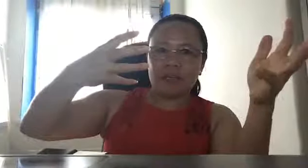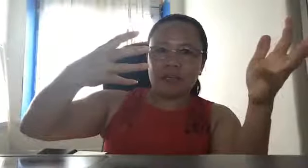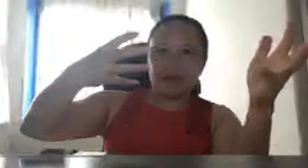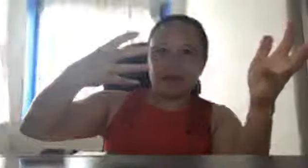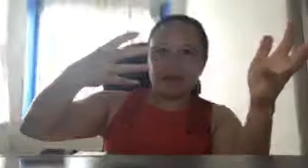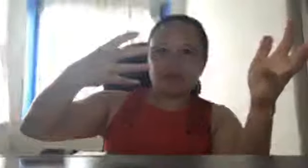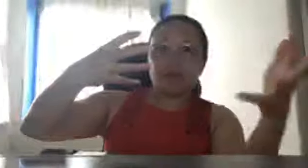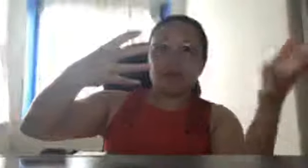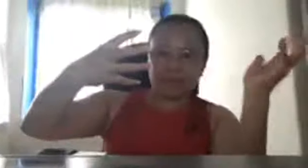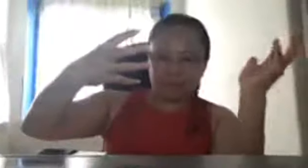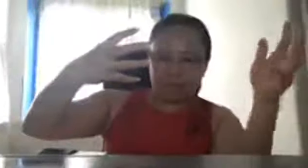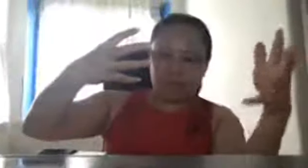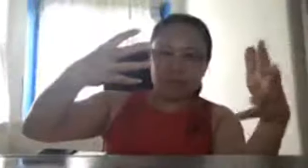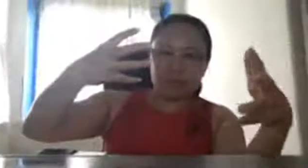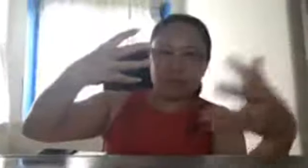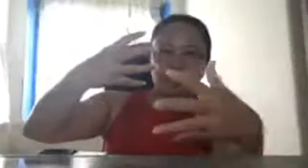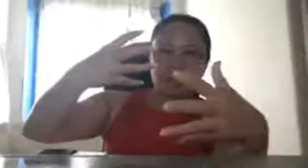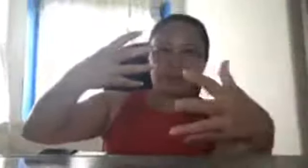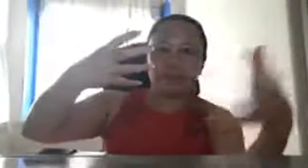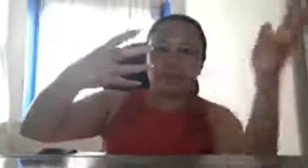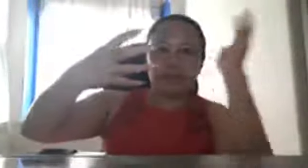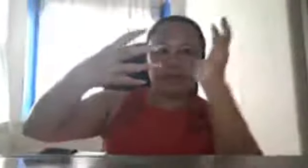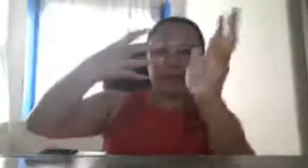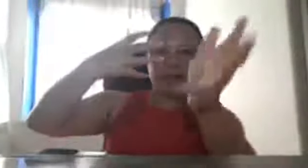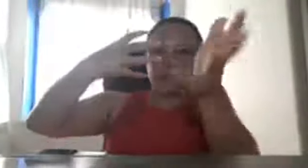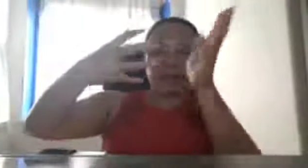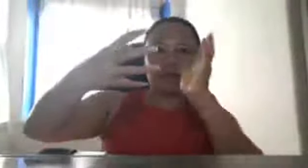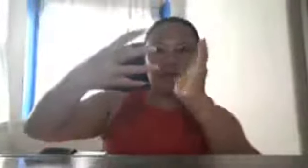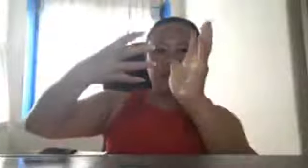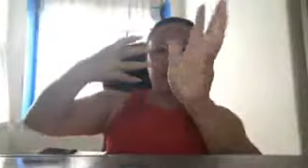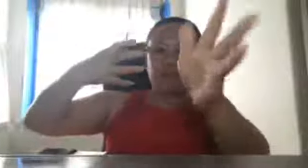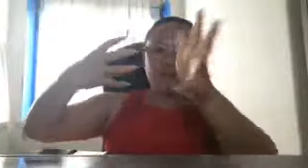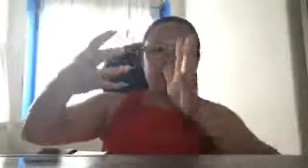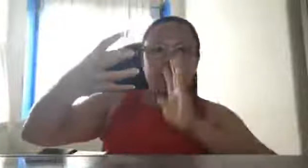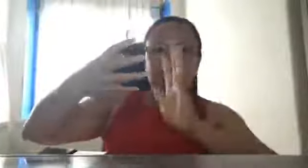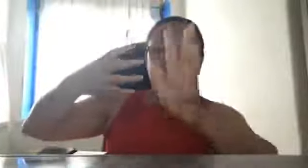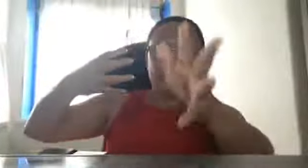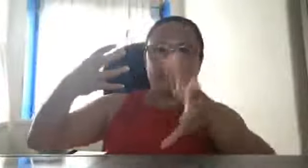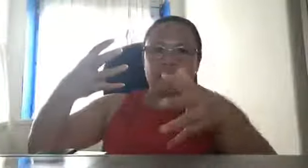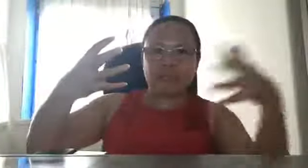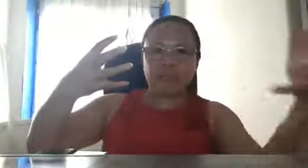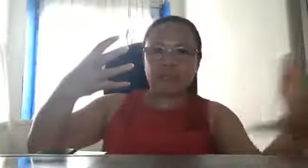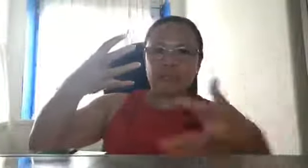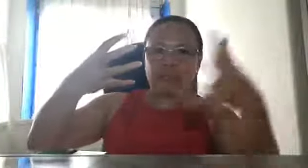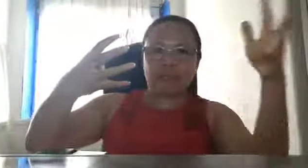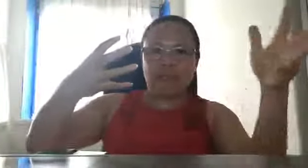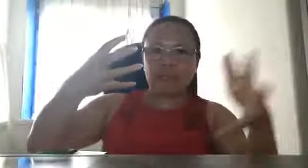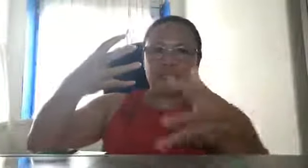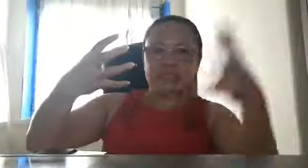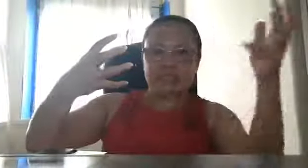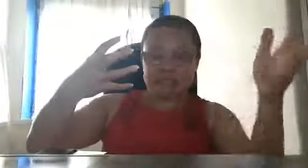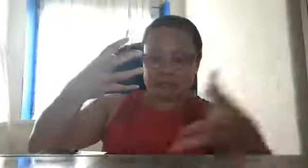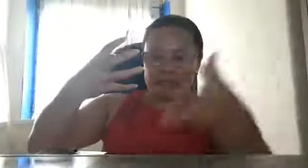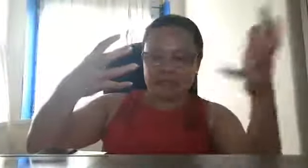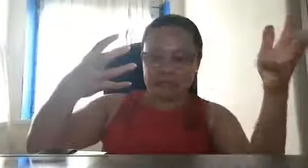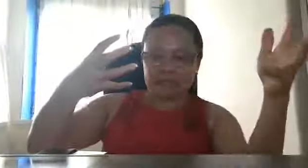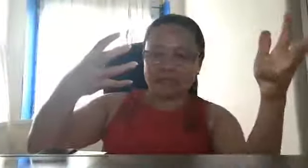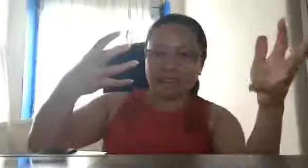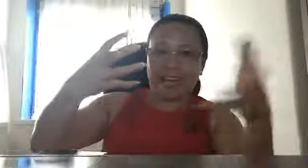submarine from Europe na parang parang nag ano dyan nag tra